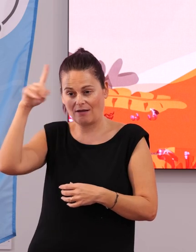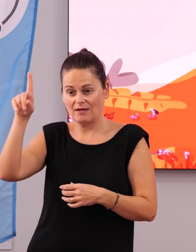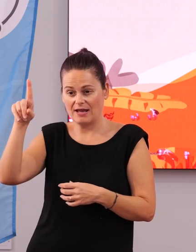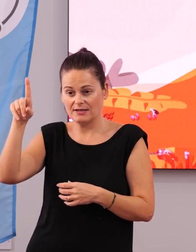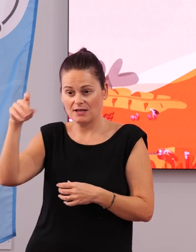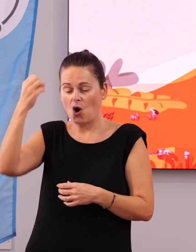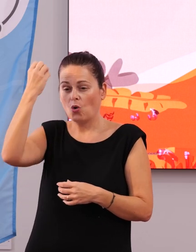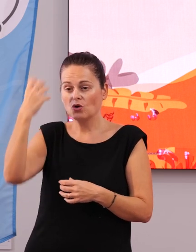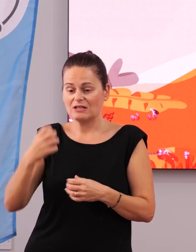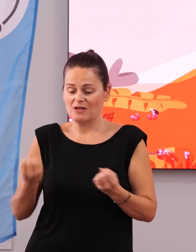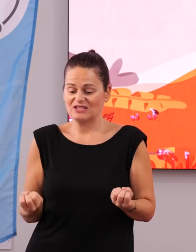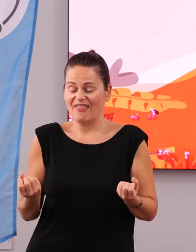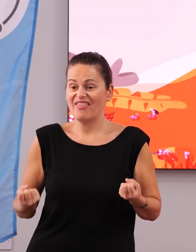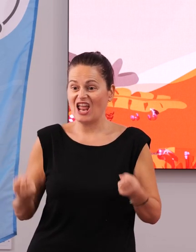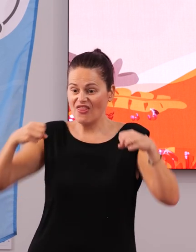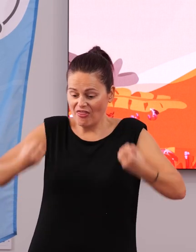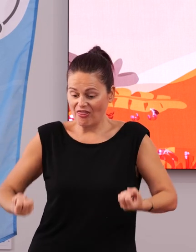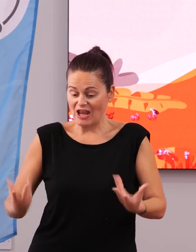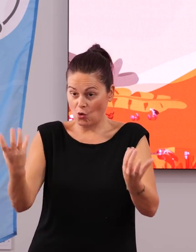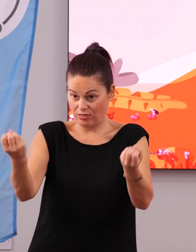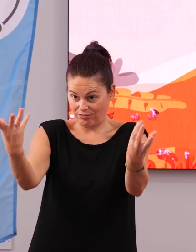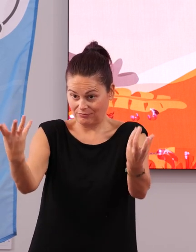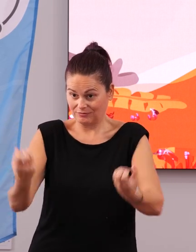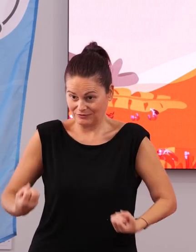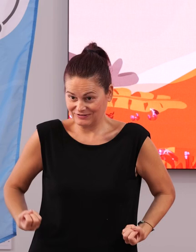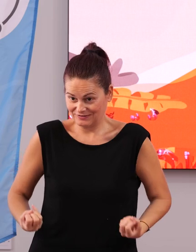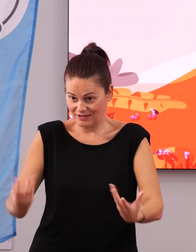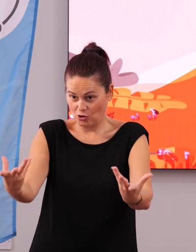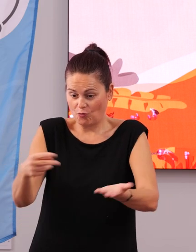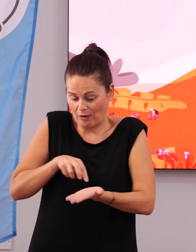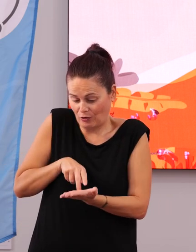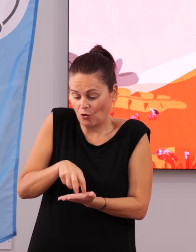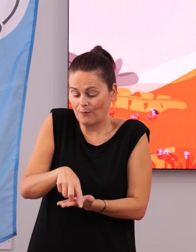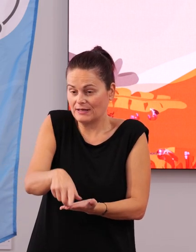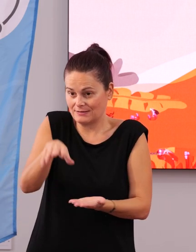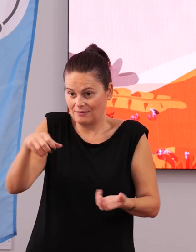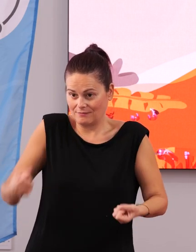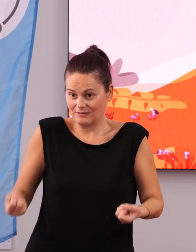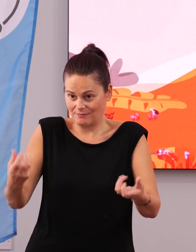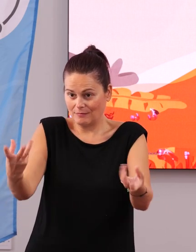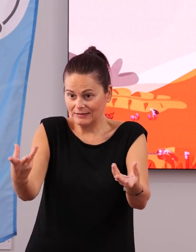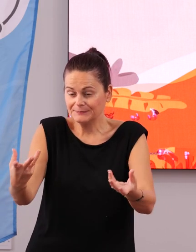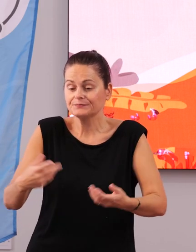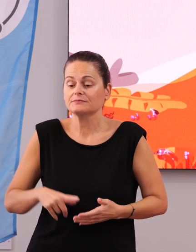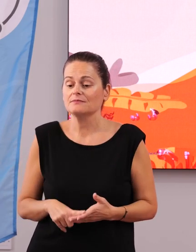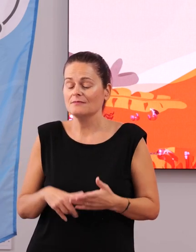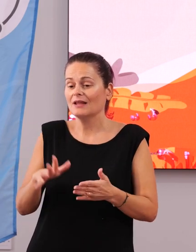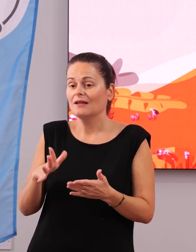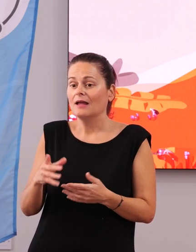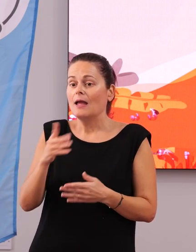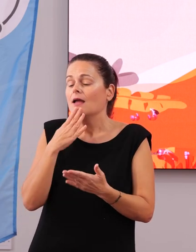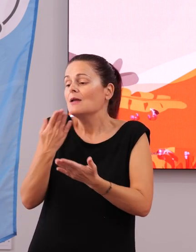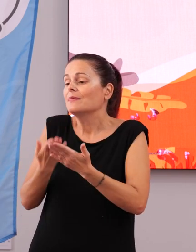sistemas PAS Blue para que la seguridad esté garantizada y también el descanso de los vecinos, que había